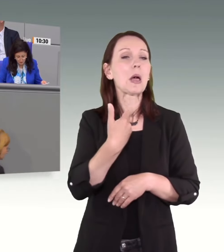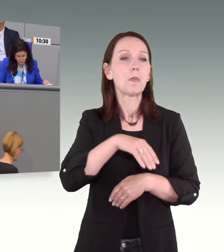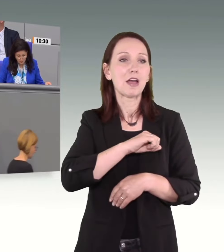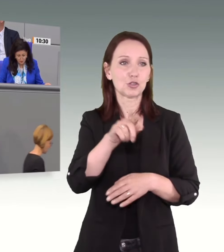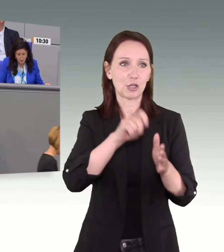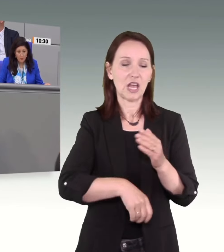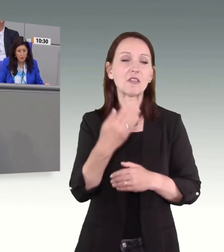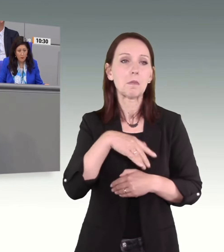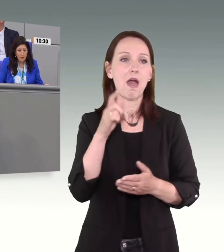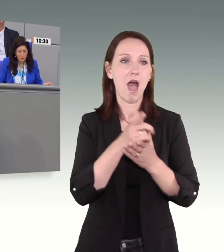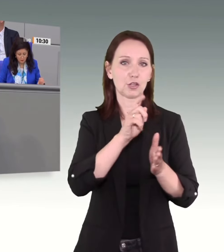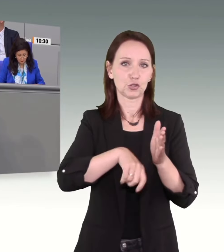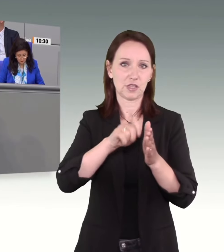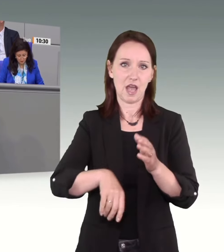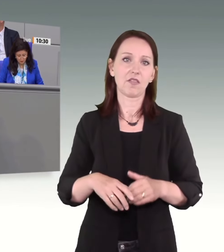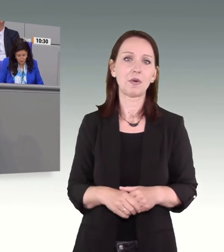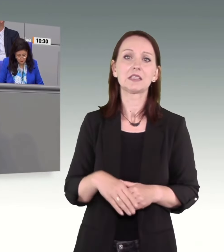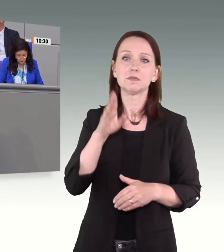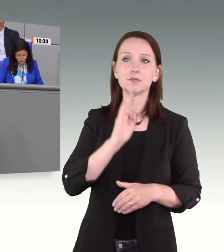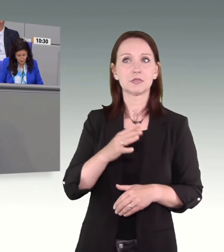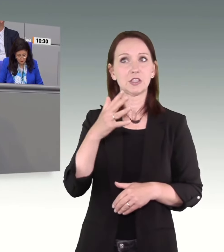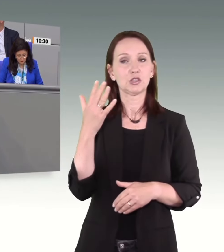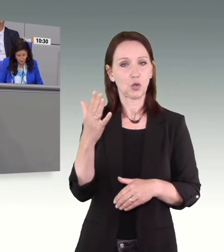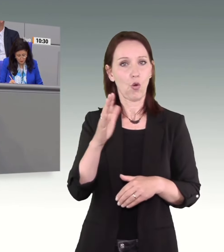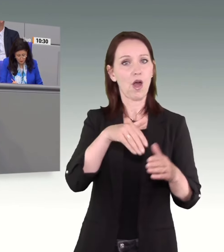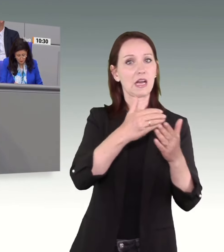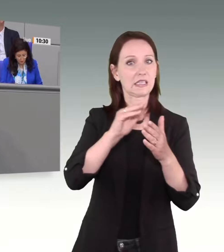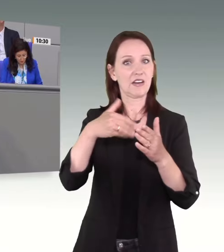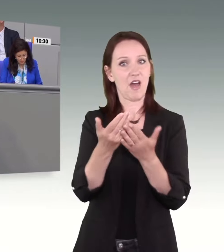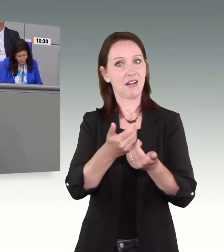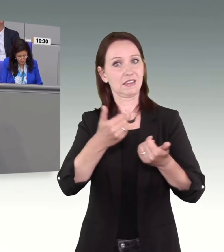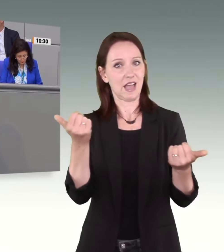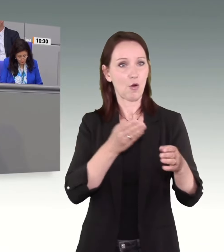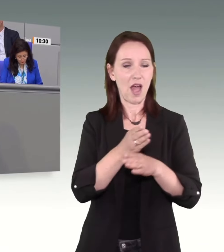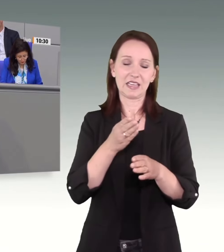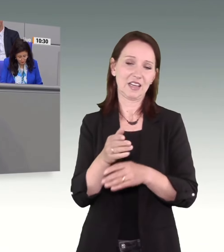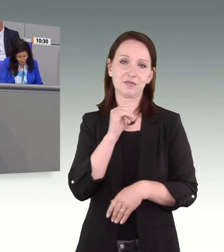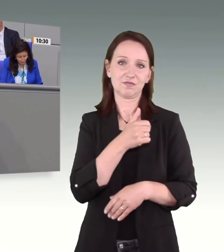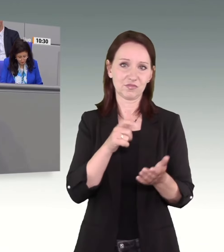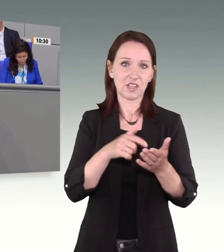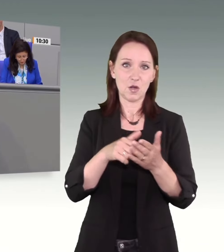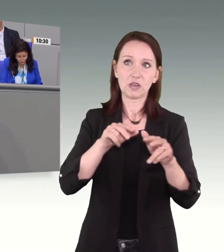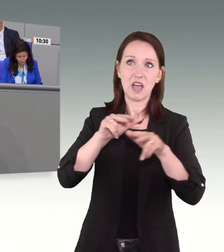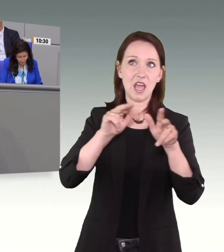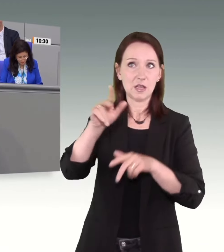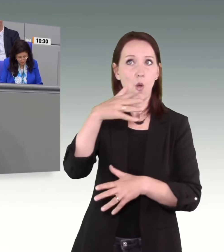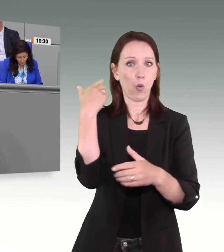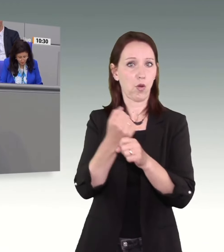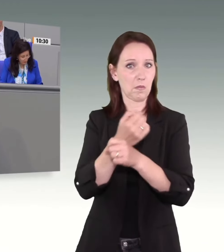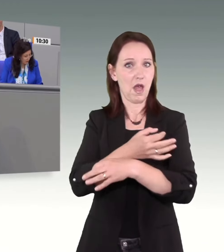solchen Eingriffen in die Gewaltenteilung ab. Am Ende sollen sie ja nur von der eigenen Untätigkeit dieser Regierung ablenken. Die